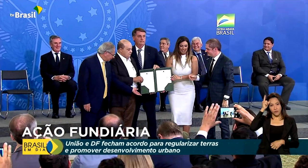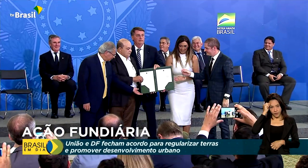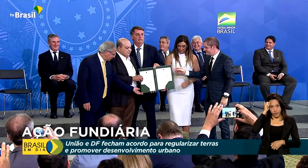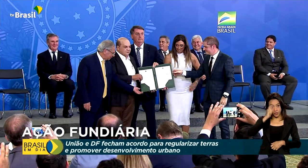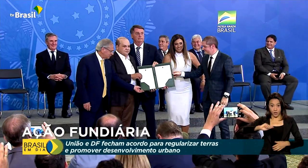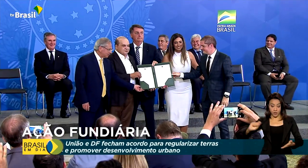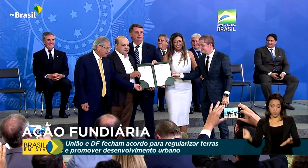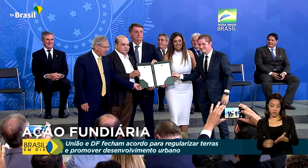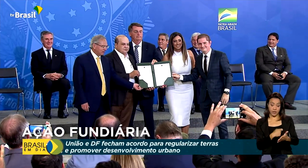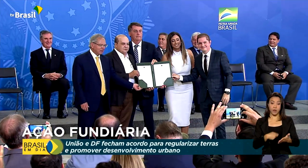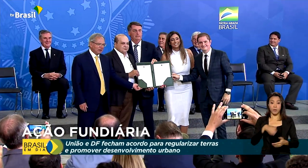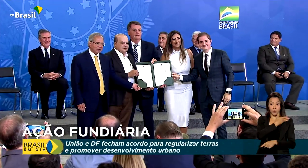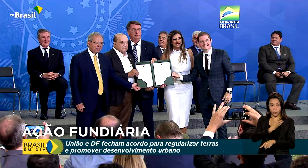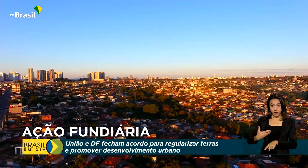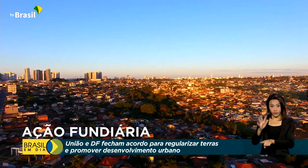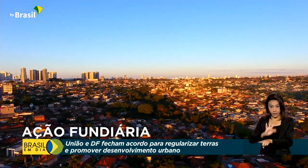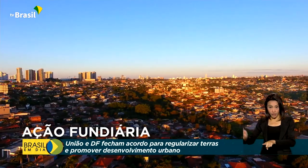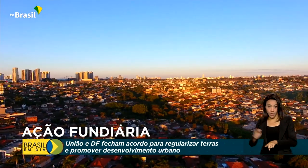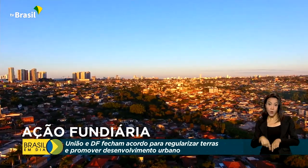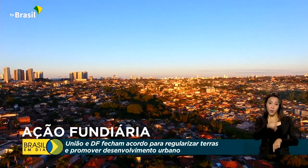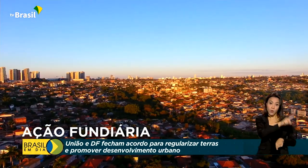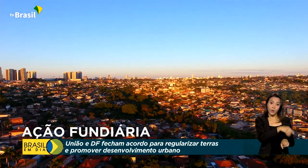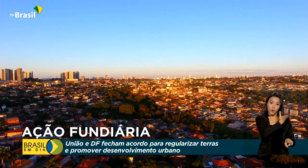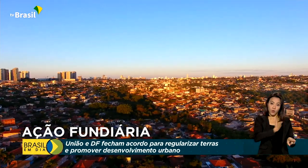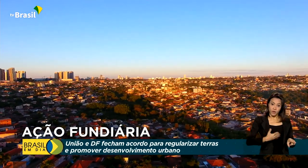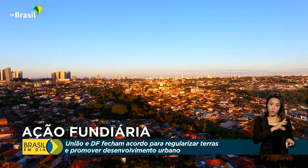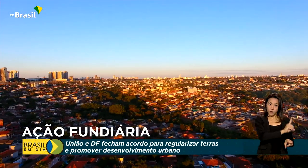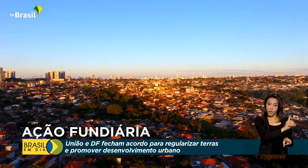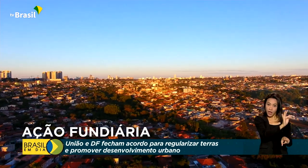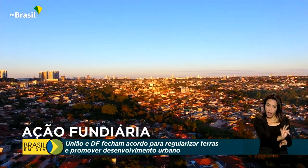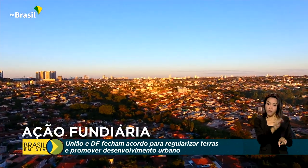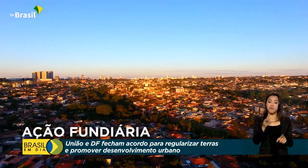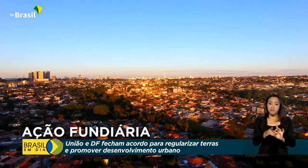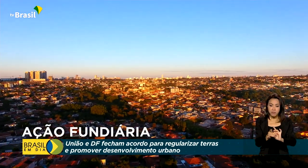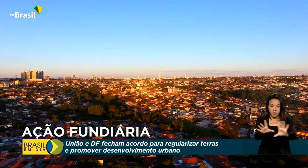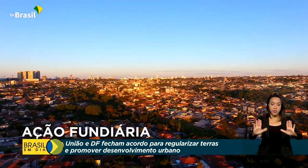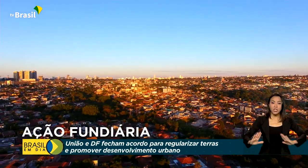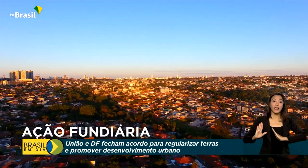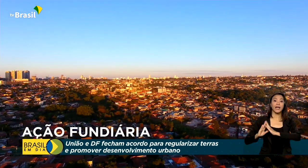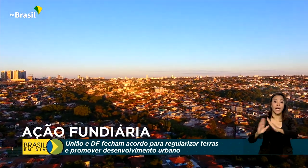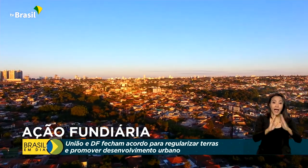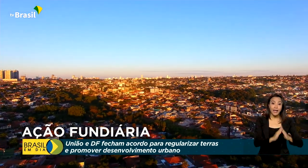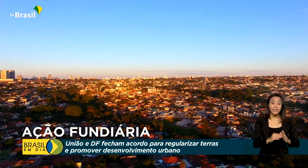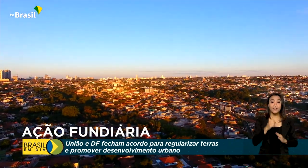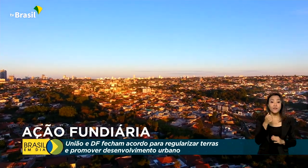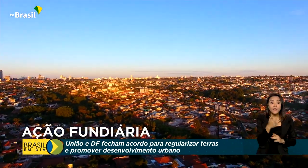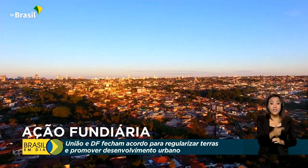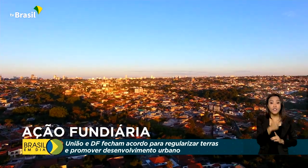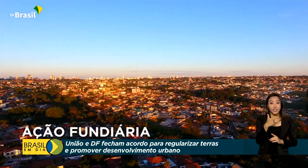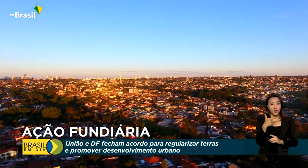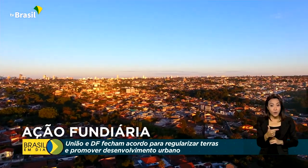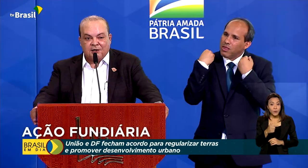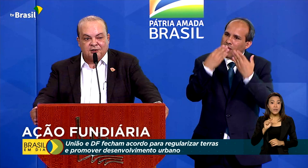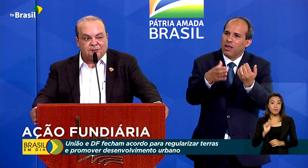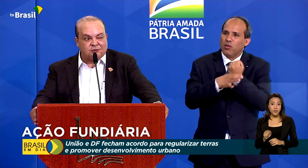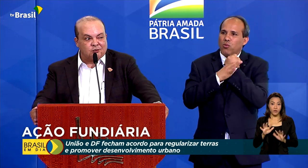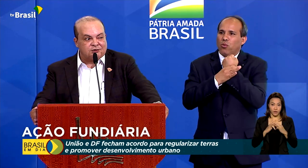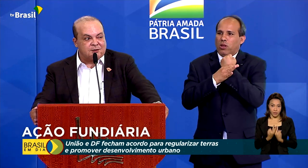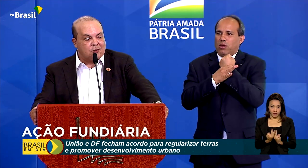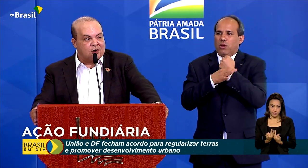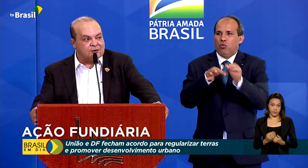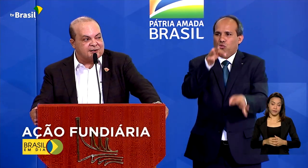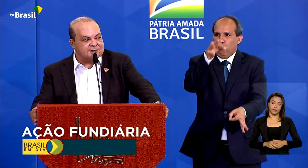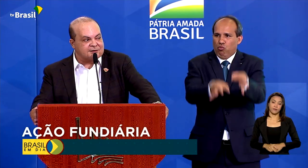União e o Governo do Distrito Federal permite a regularização da moradia de mais de 22 mil famílias. Para que as